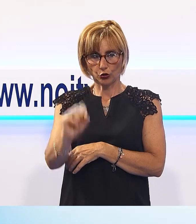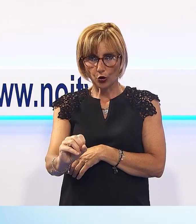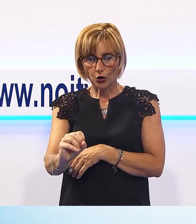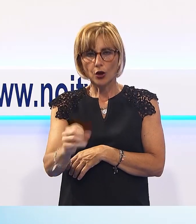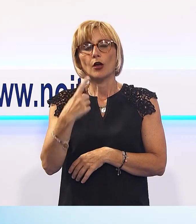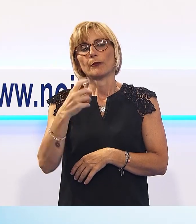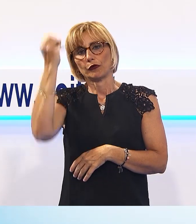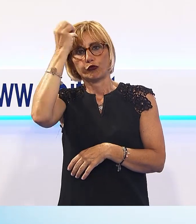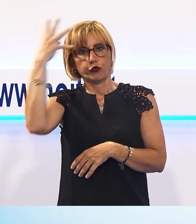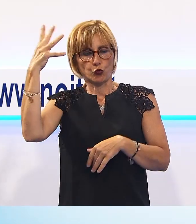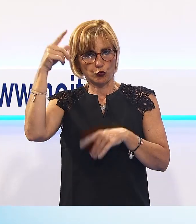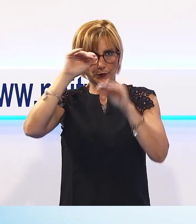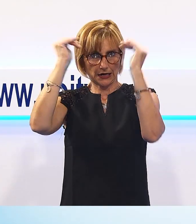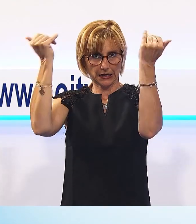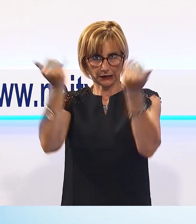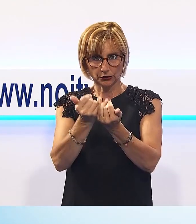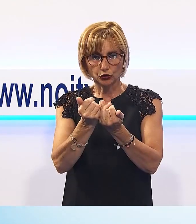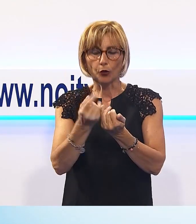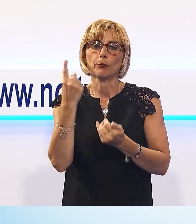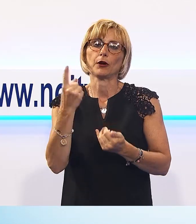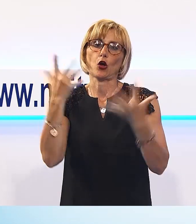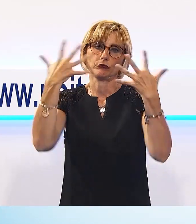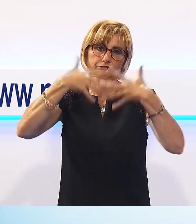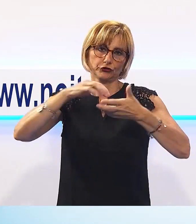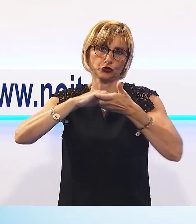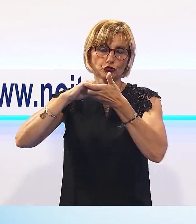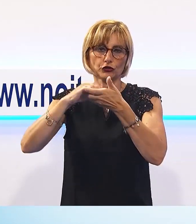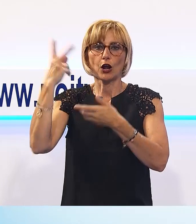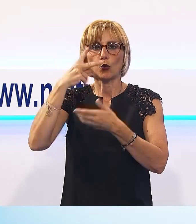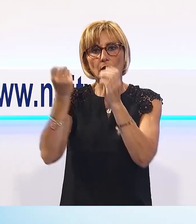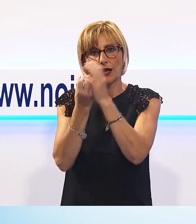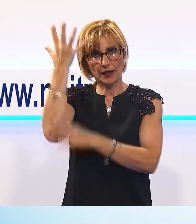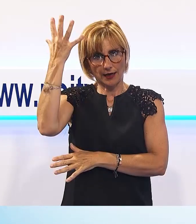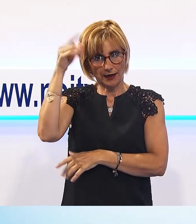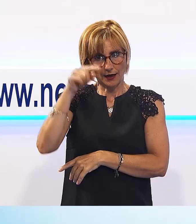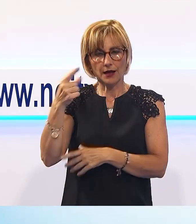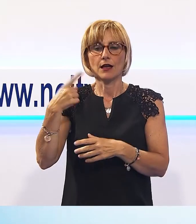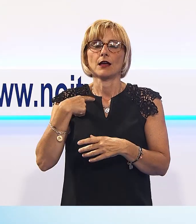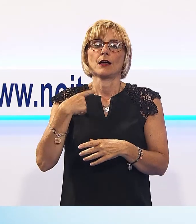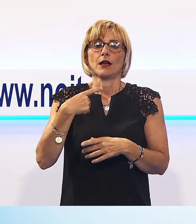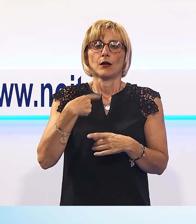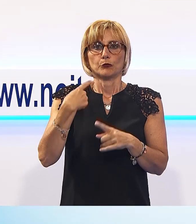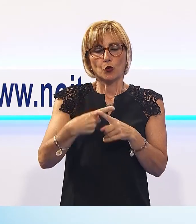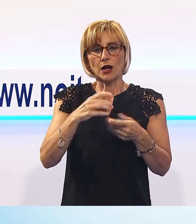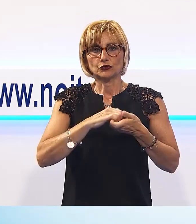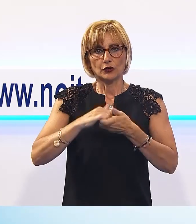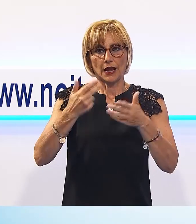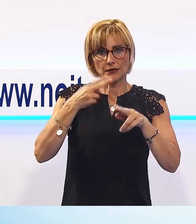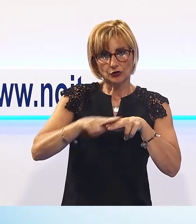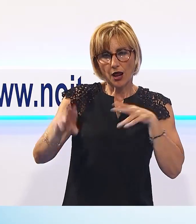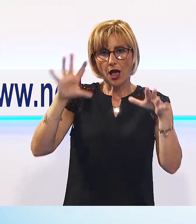Crea, la società che organizza il festival Lucca Comics and Games e Associazione Nazionale Amici del Fumetto e dell